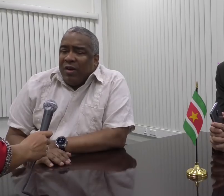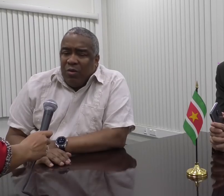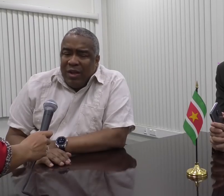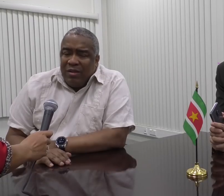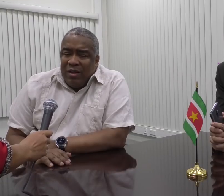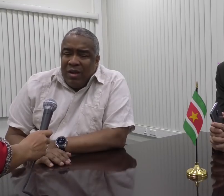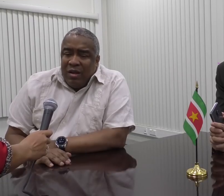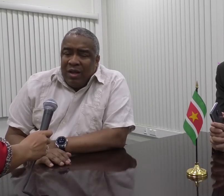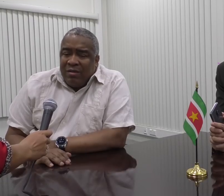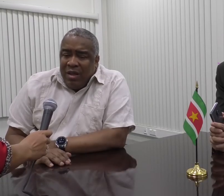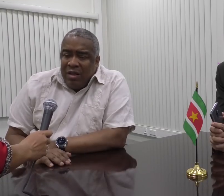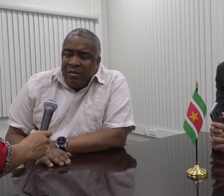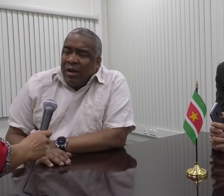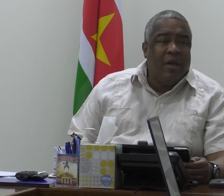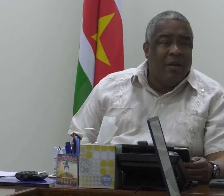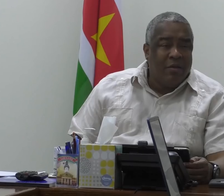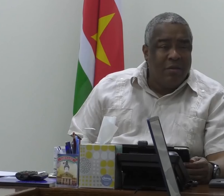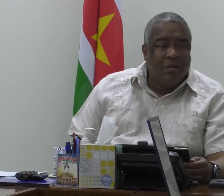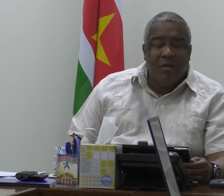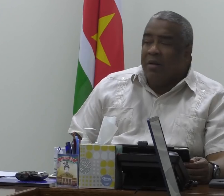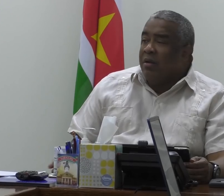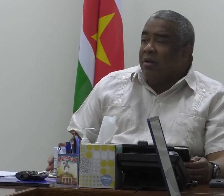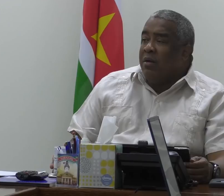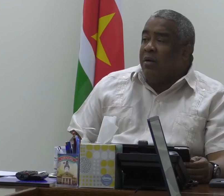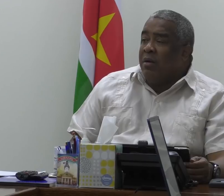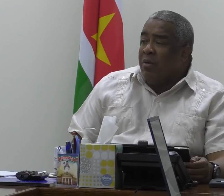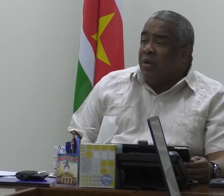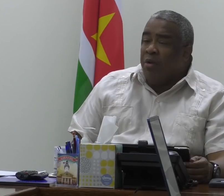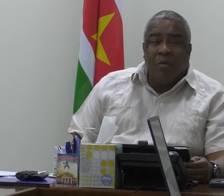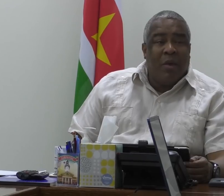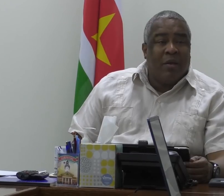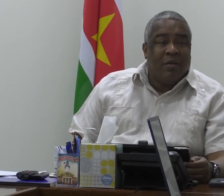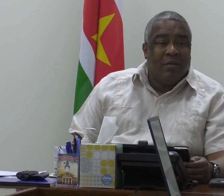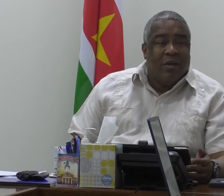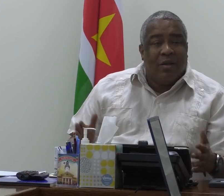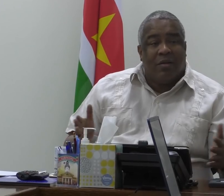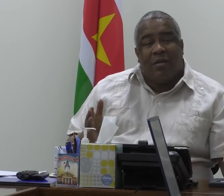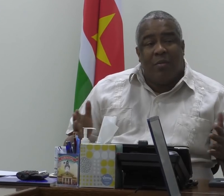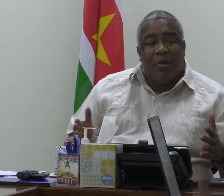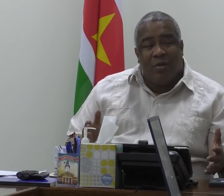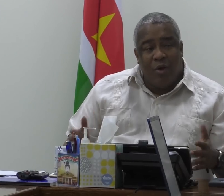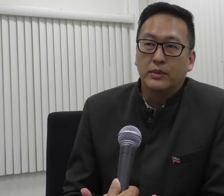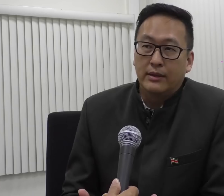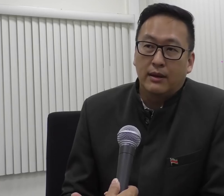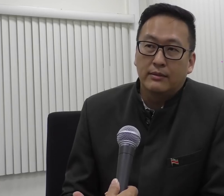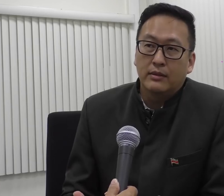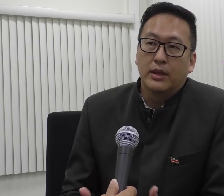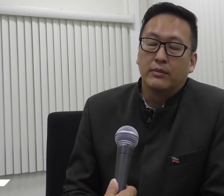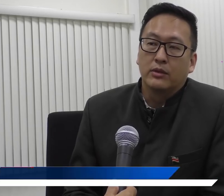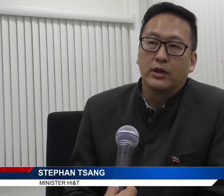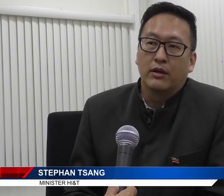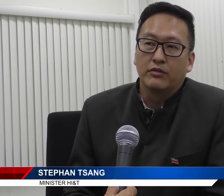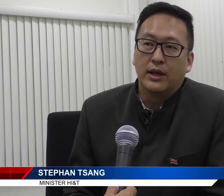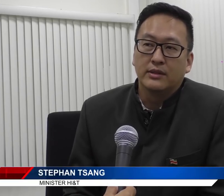afkondigen van de wet, dat zeker zal leiden tot wat meer rust op de valita markt. We hebben een meeting gehad